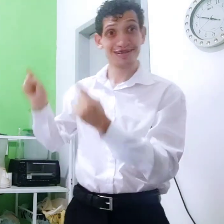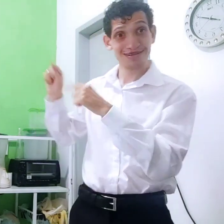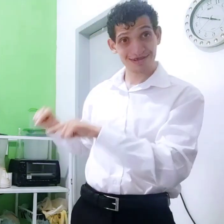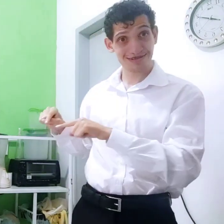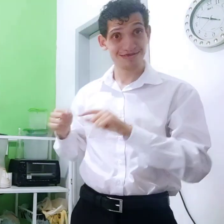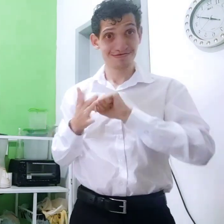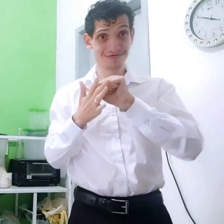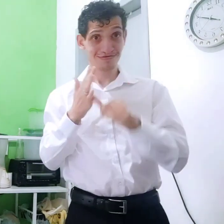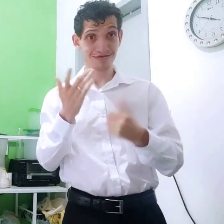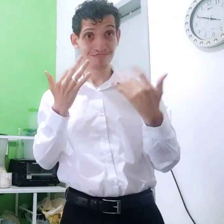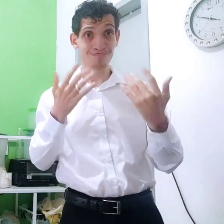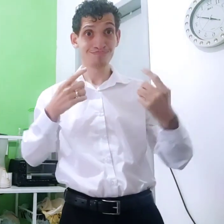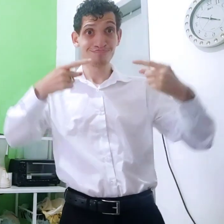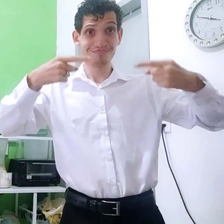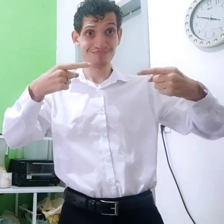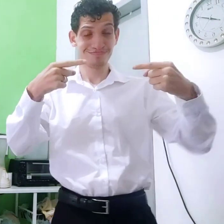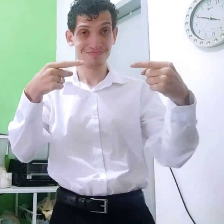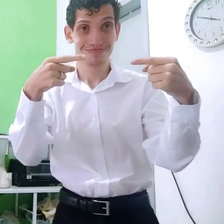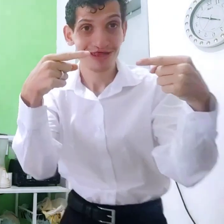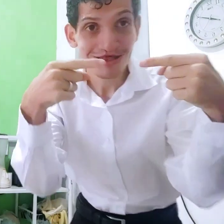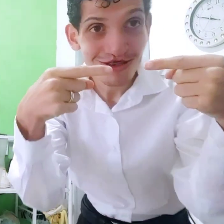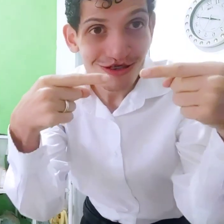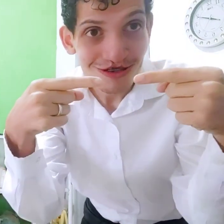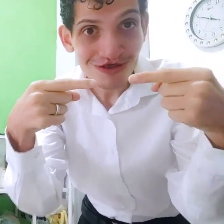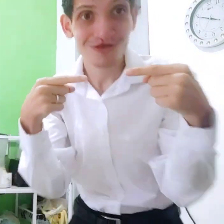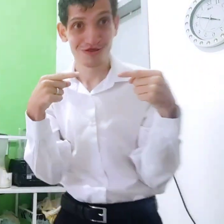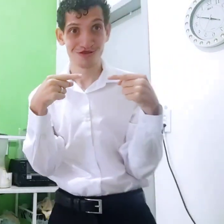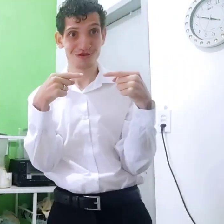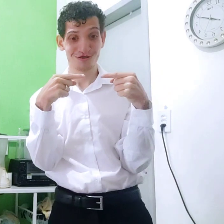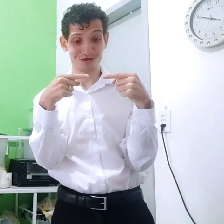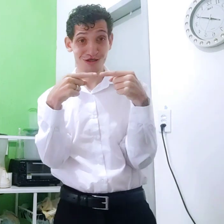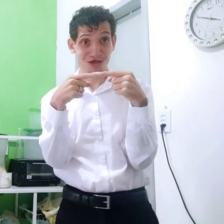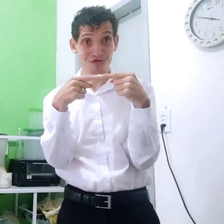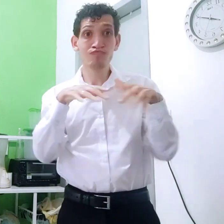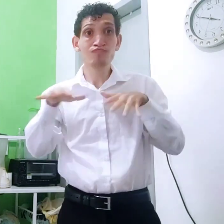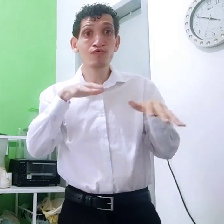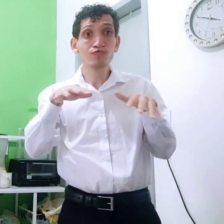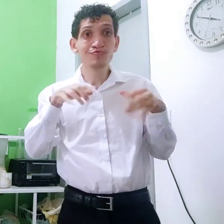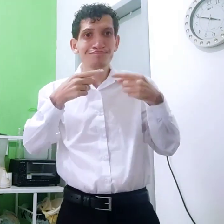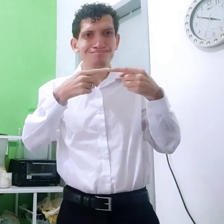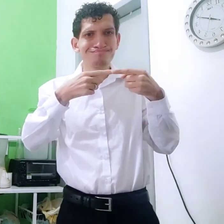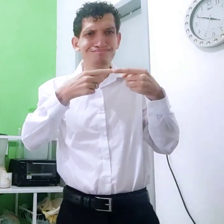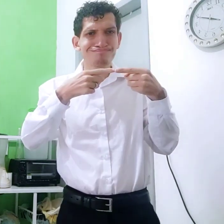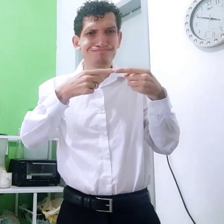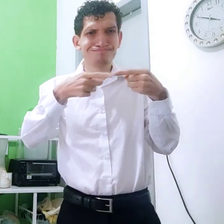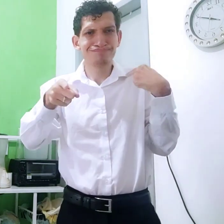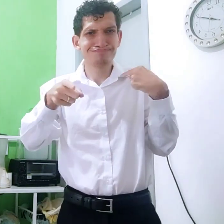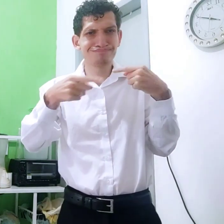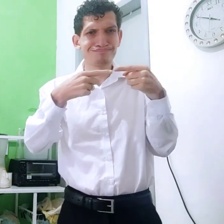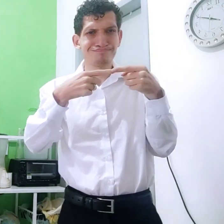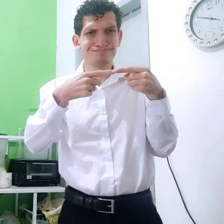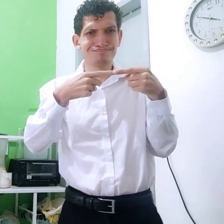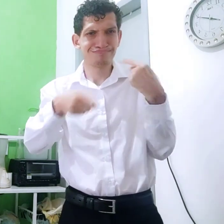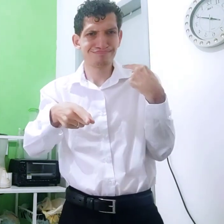Ok? E esse de baixo as configurações estão assim. E a movimentação é essa.